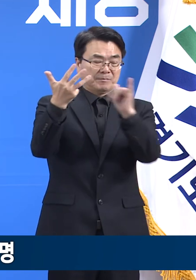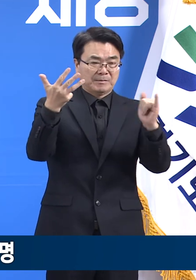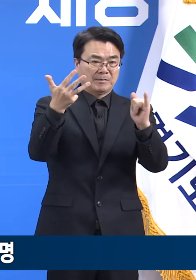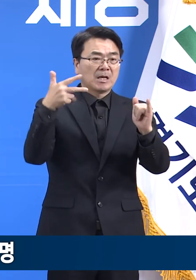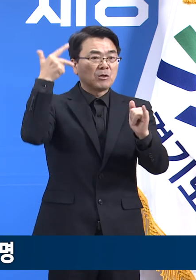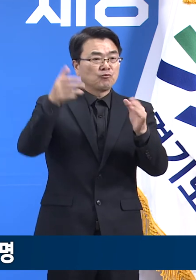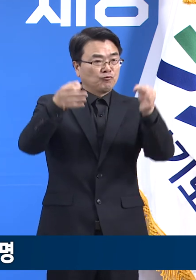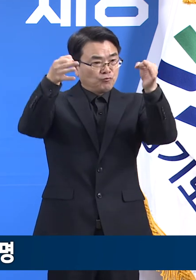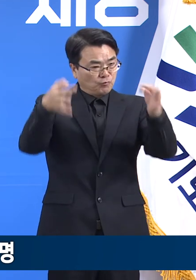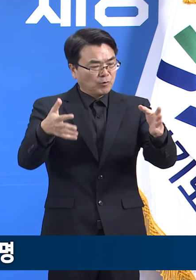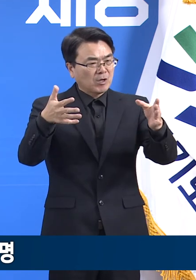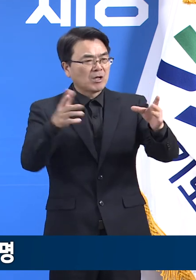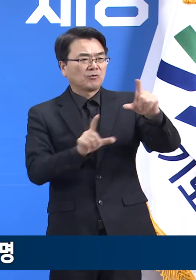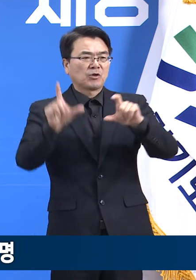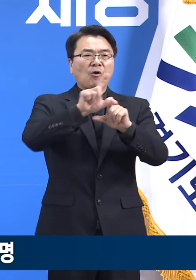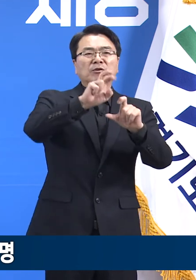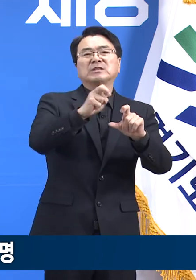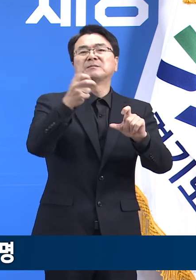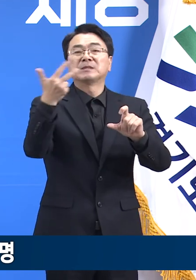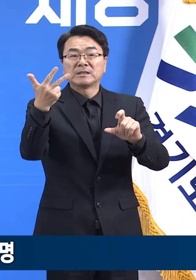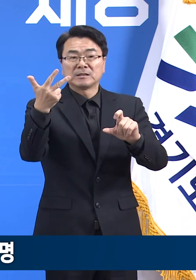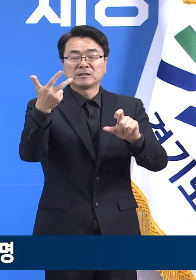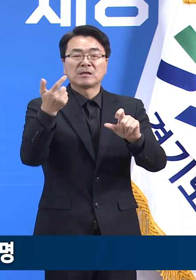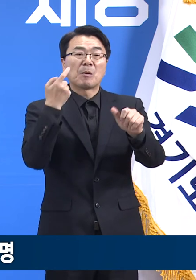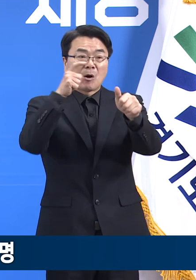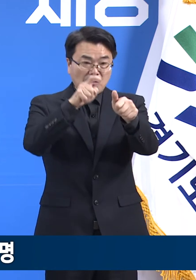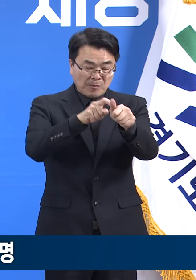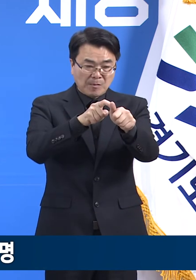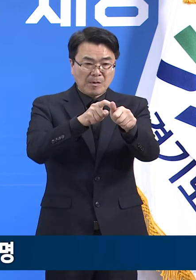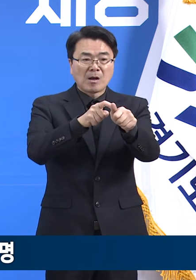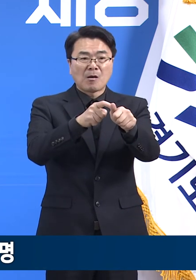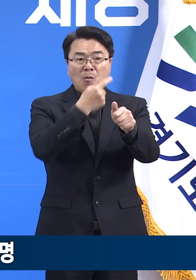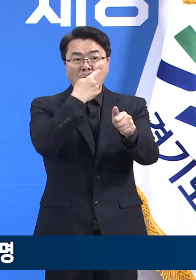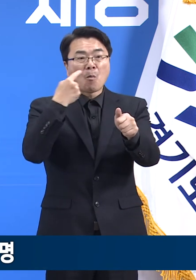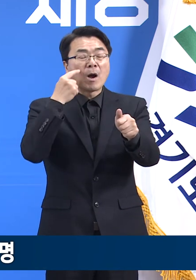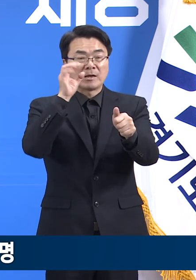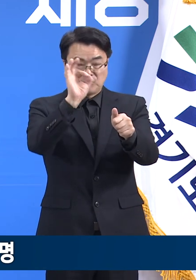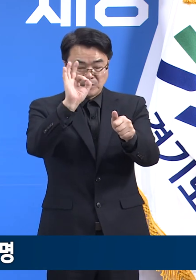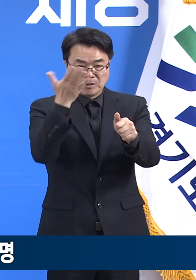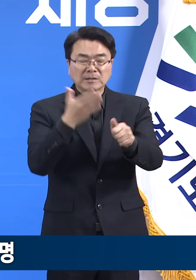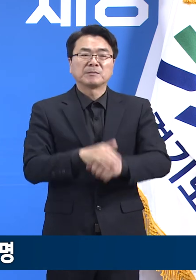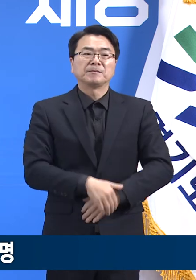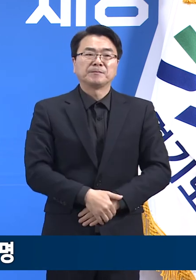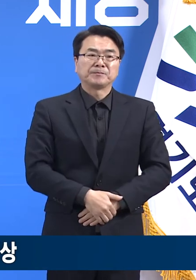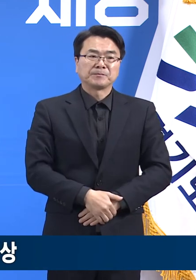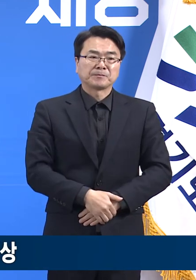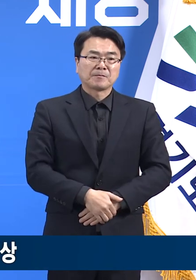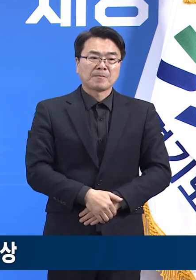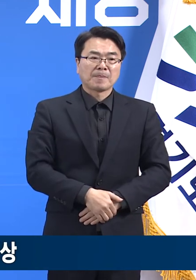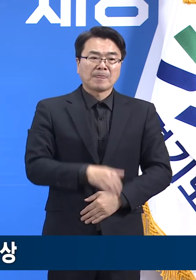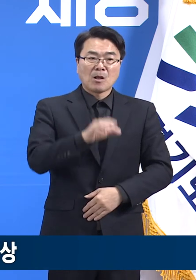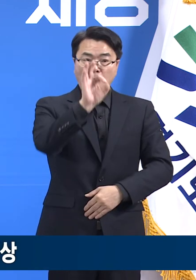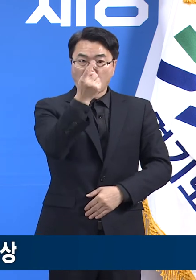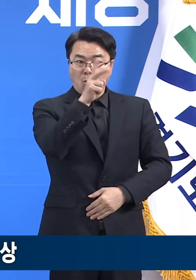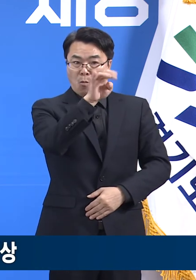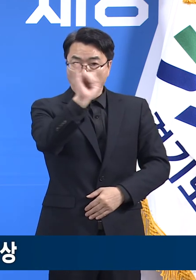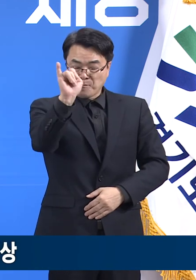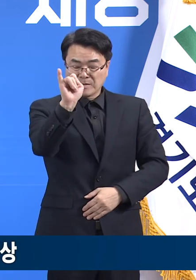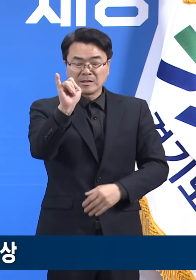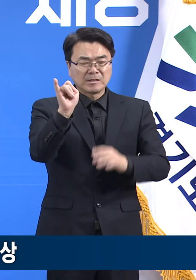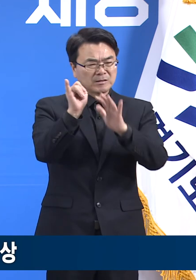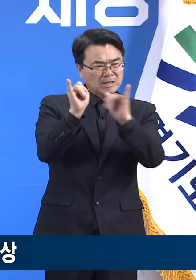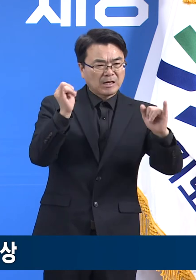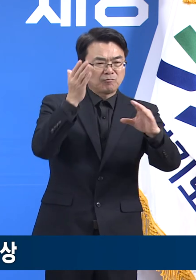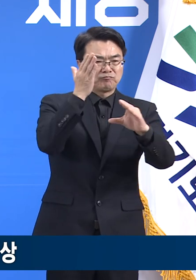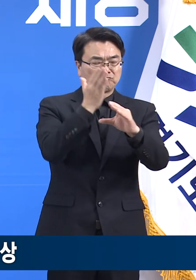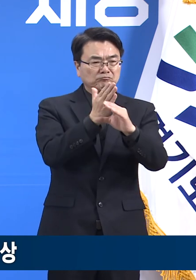한 주 사이에 27명이 추가적으로 변이 확정 판정을 받았습니다. 변이 확정 환자 38명 중 해외